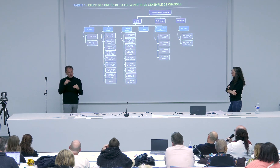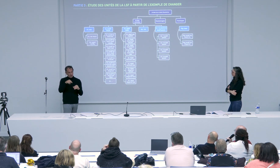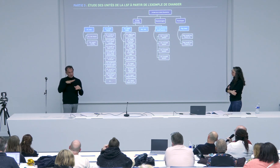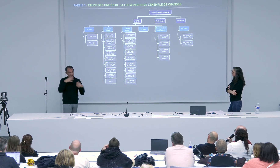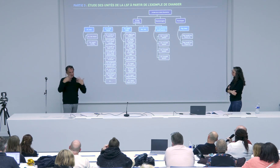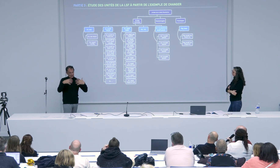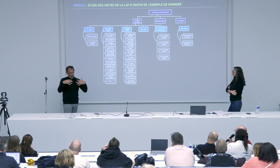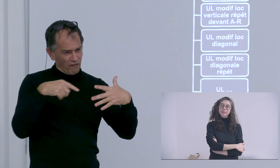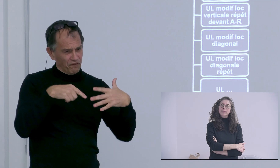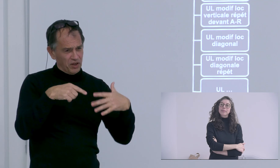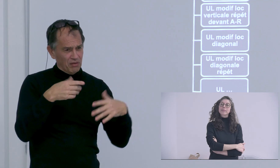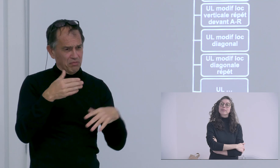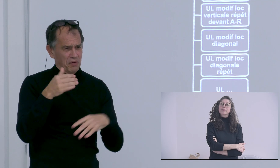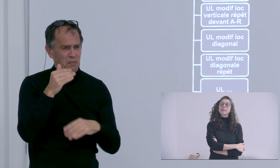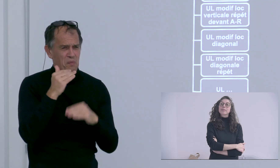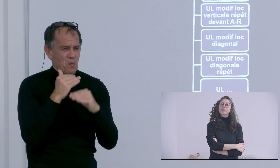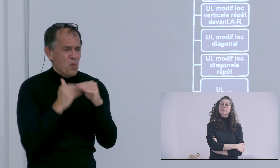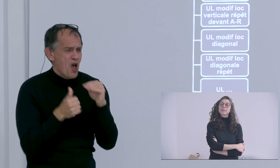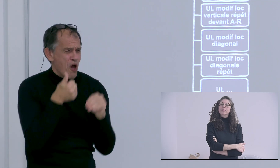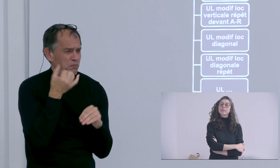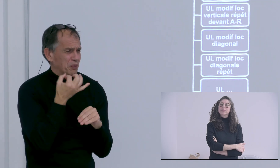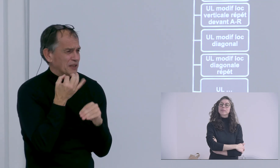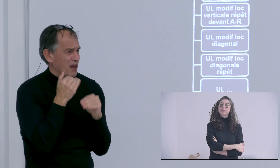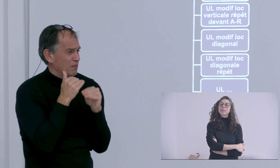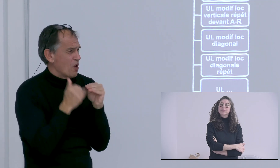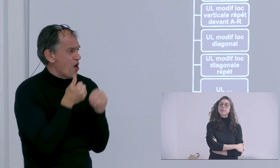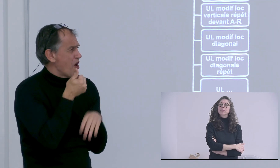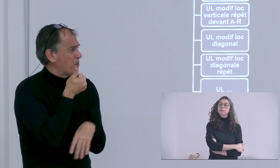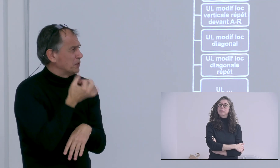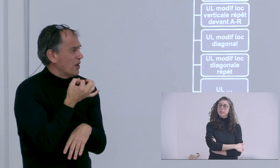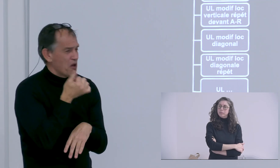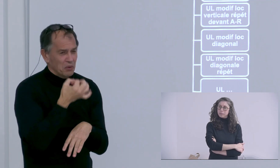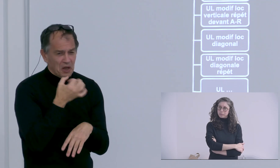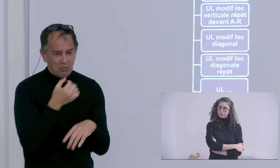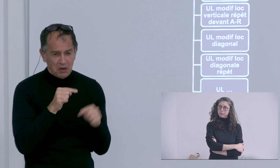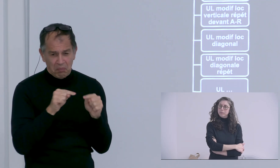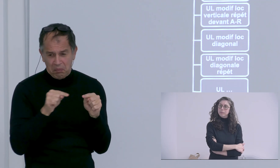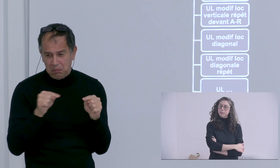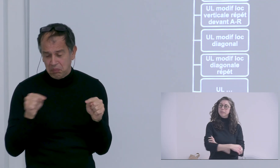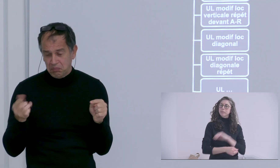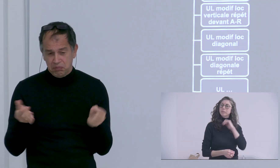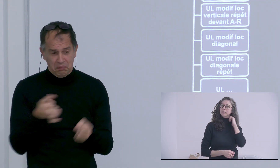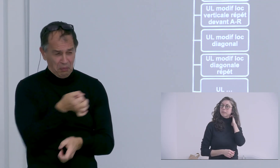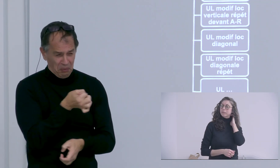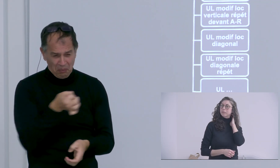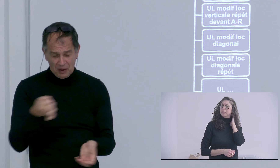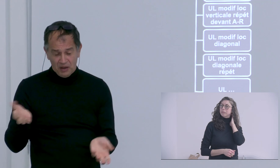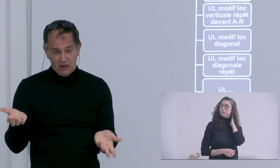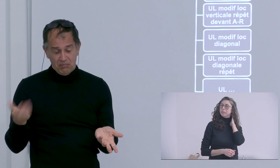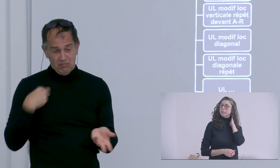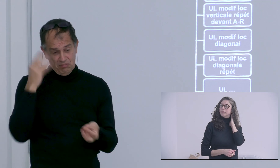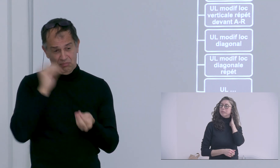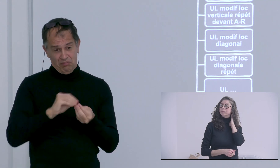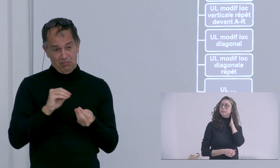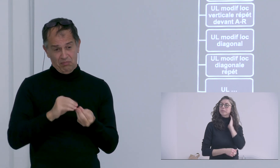sur 30 catégories il y a 19 catégories qui ont moins de 1% de coexistence d'existence